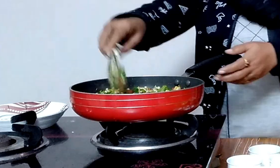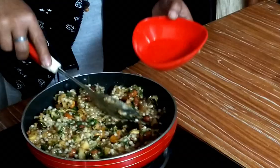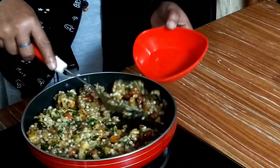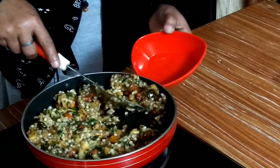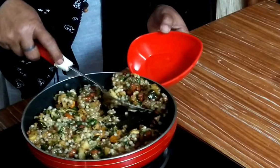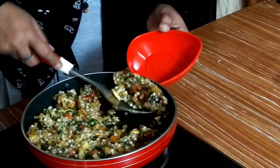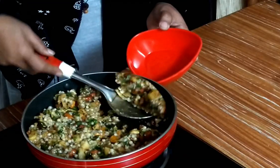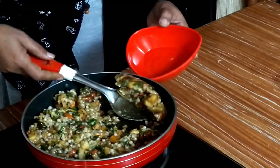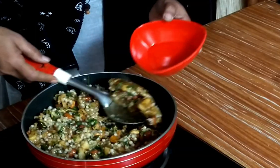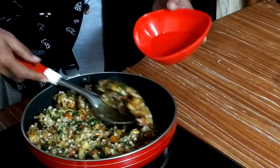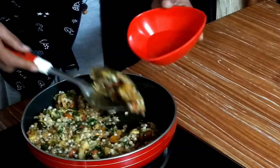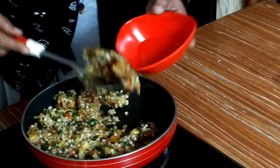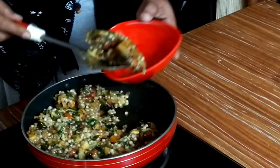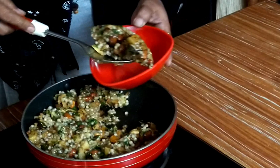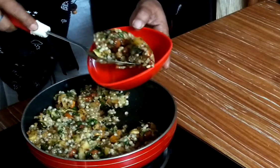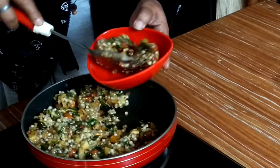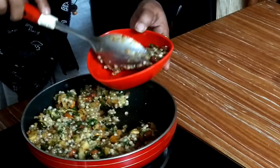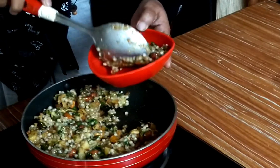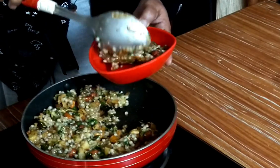और सर्विंग बाउल में निकाल लेंगे